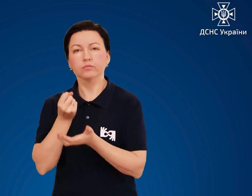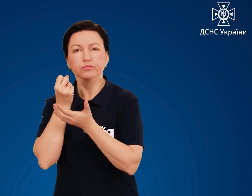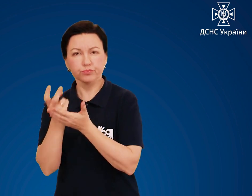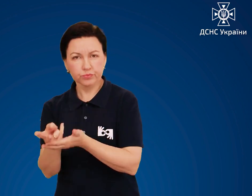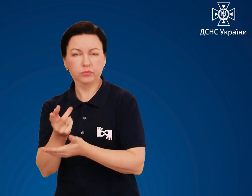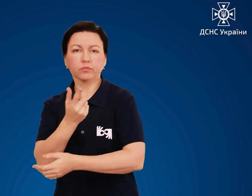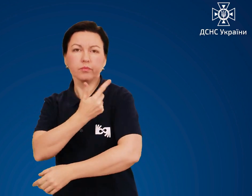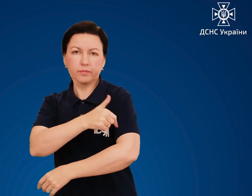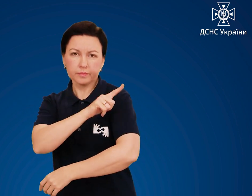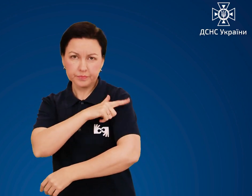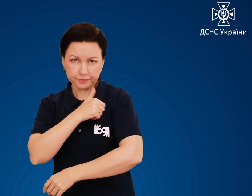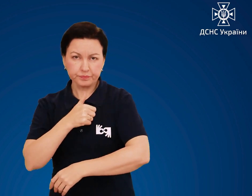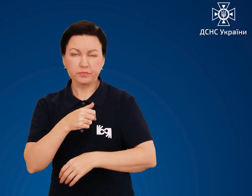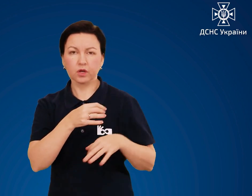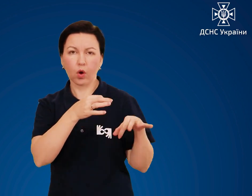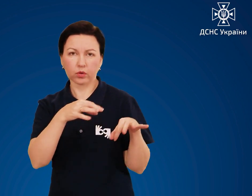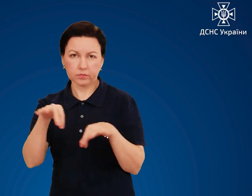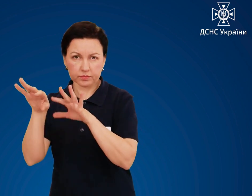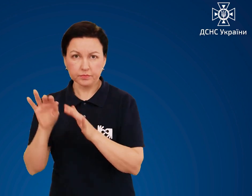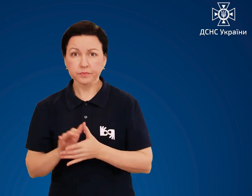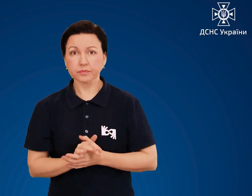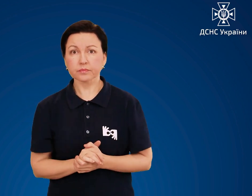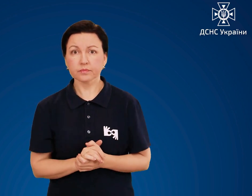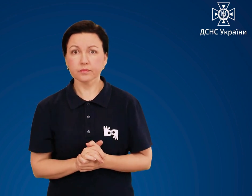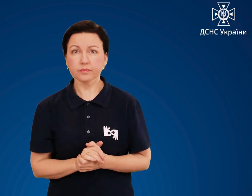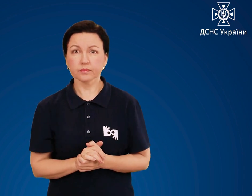до медичного закладу. Дякую перегляд! Дякую перегляд!